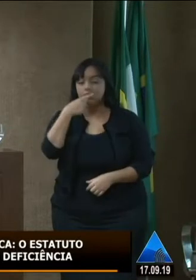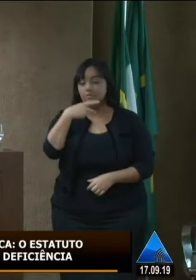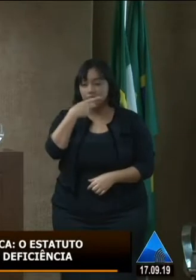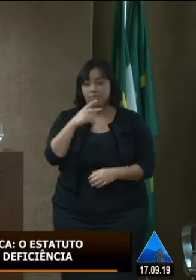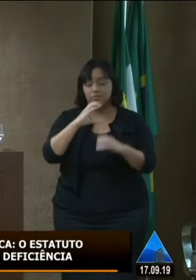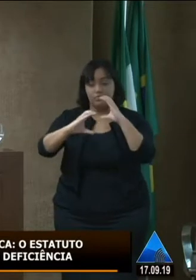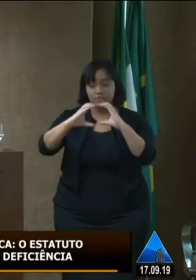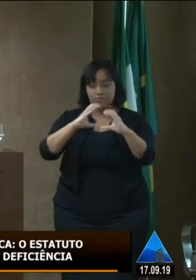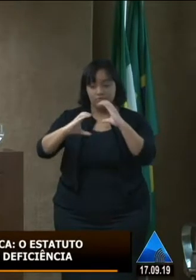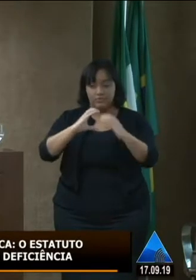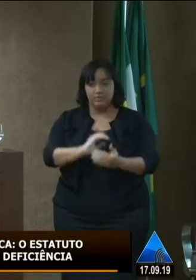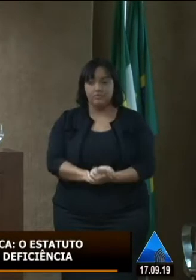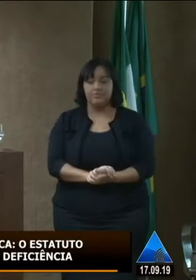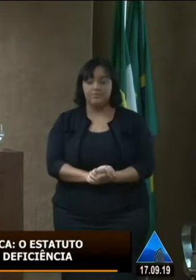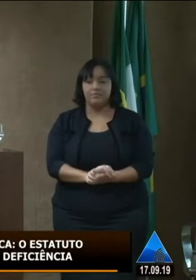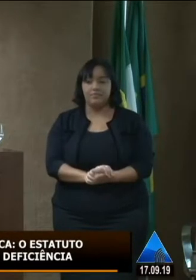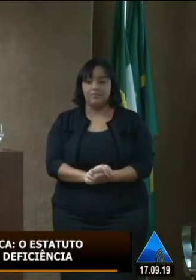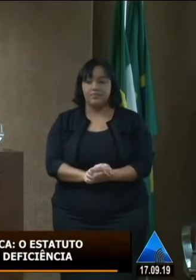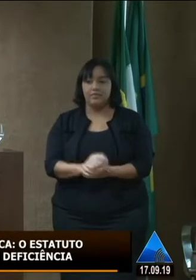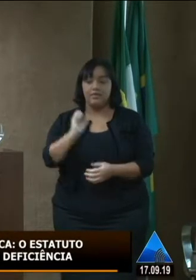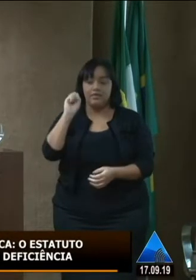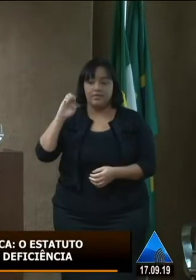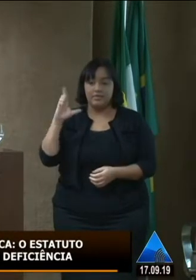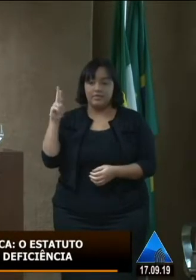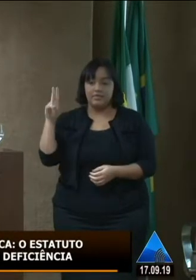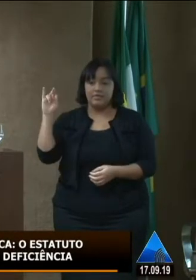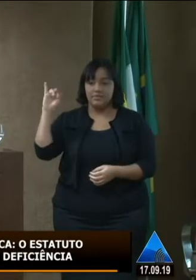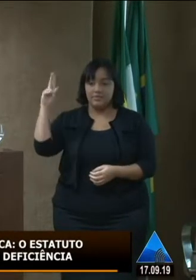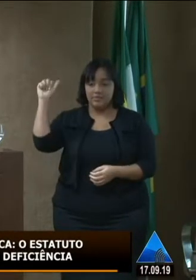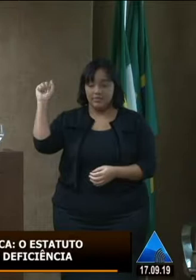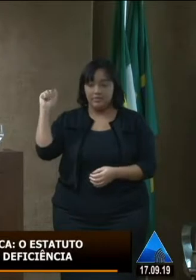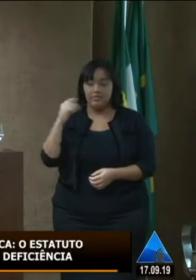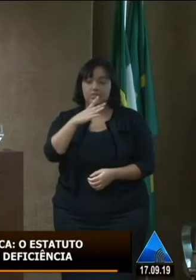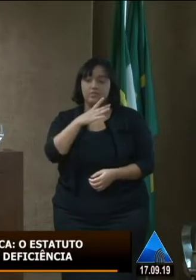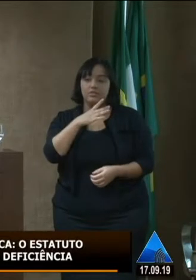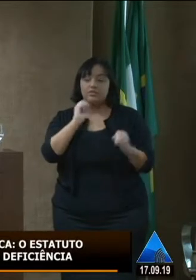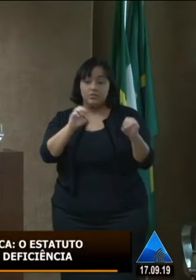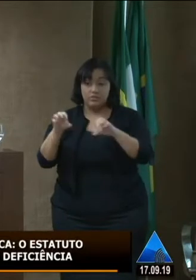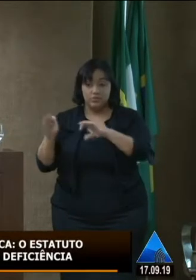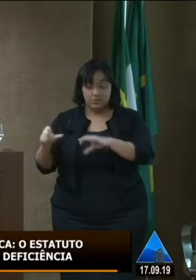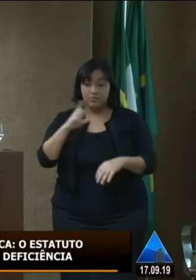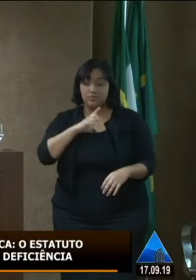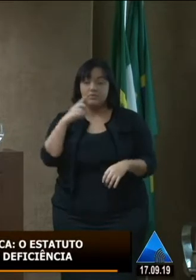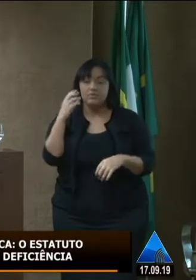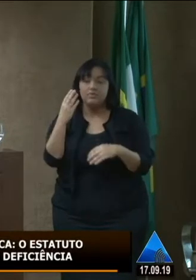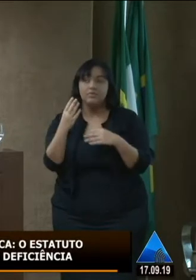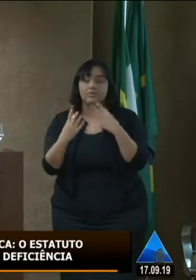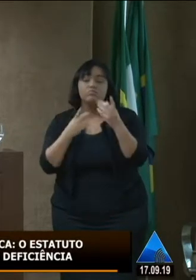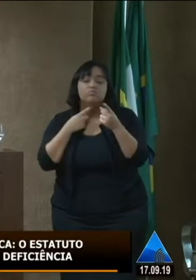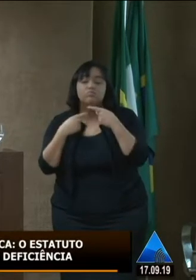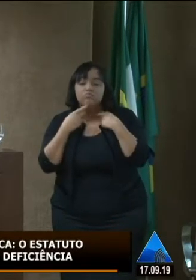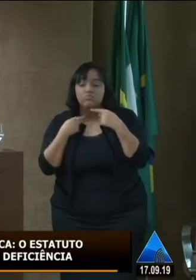a Secretaria de Educação tem buscado perseverado desde